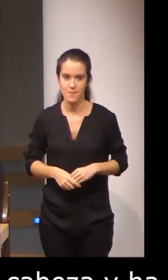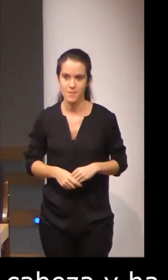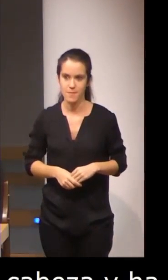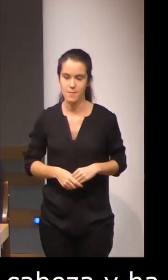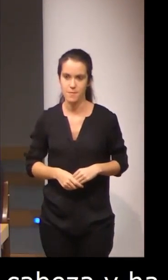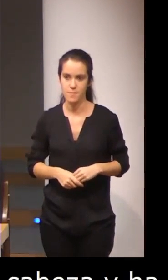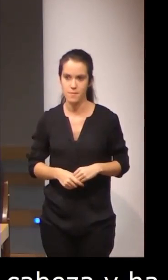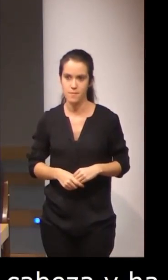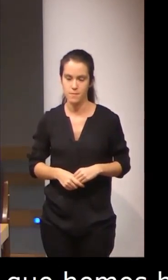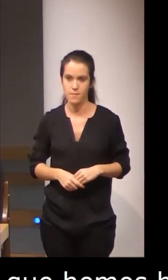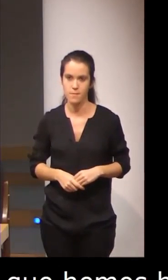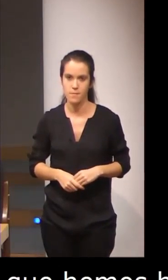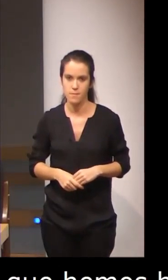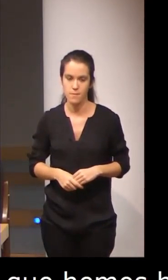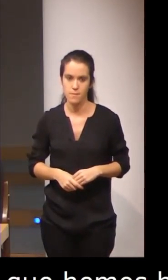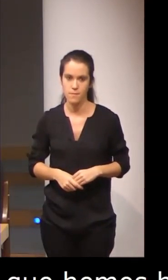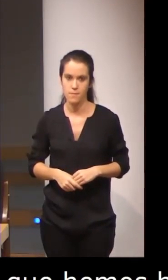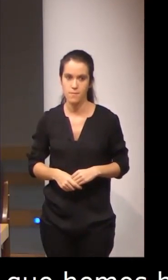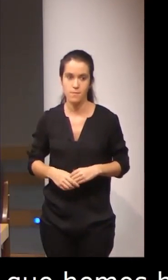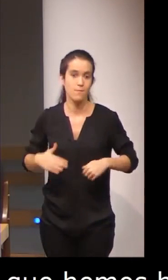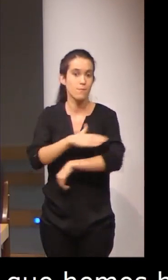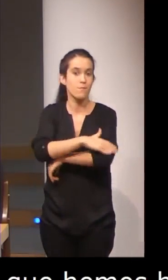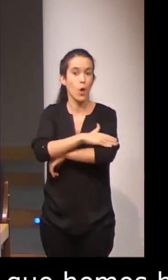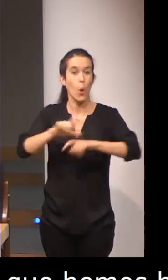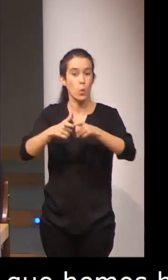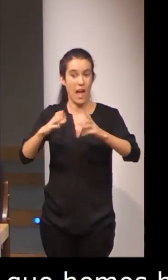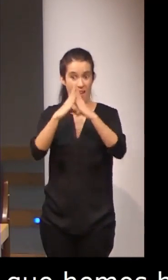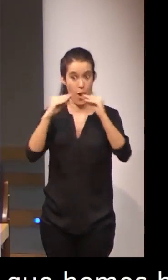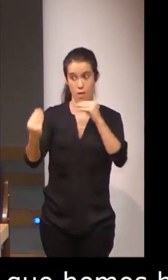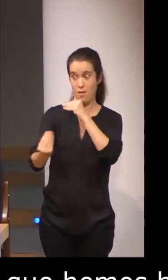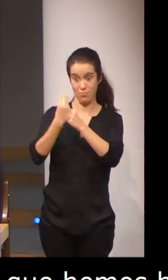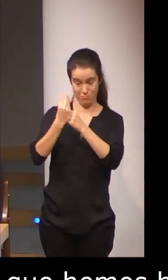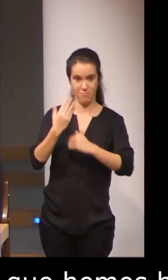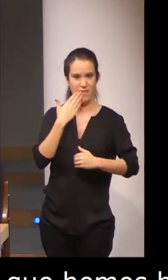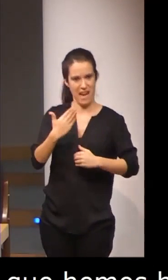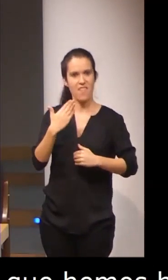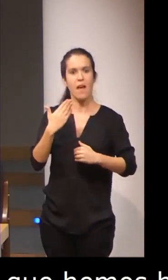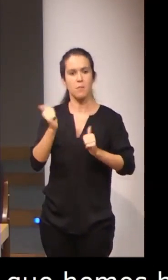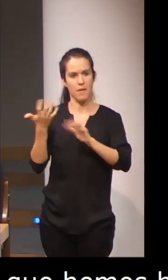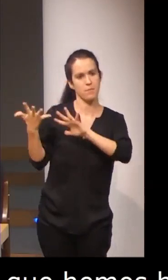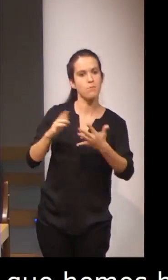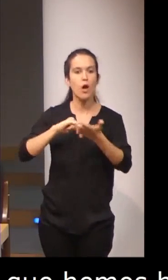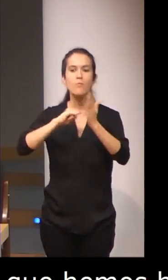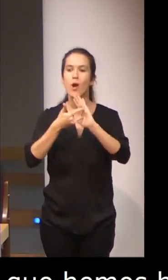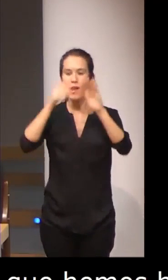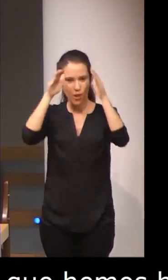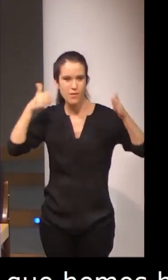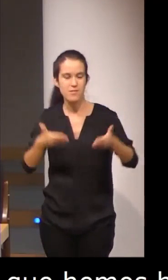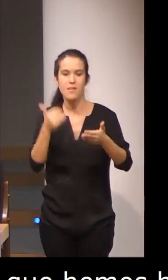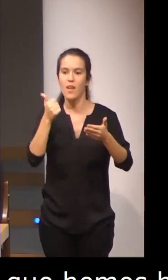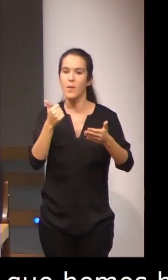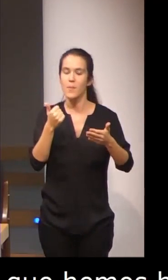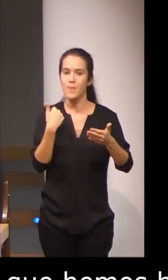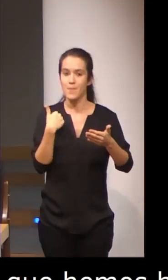Después, gracias a la financiación de la Junta de Andalucía, llevamos a cabo un proyecto centrado en las dificultades de